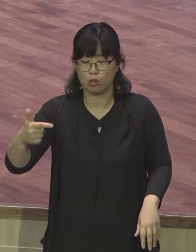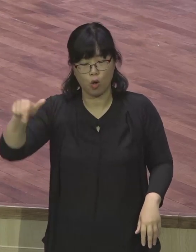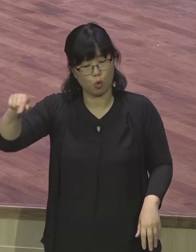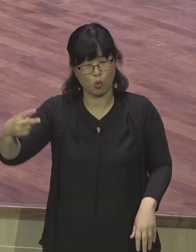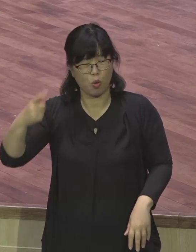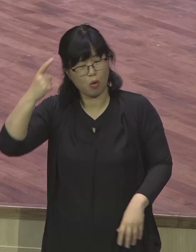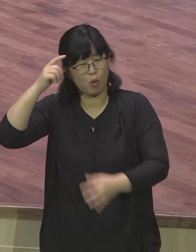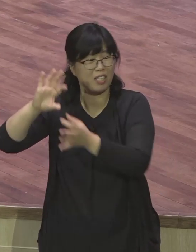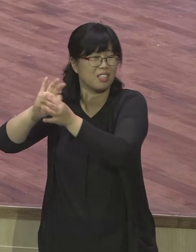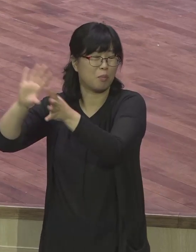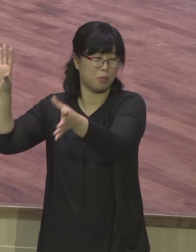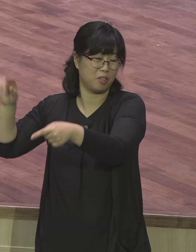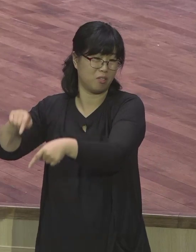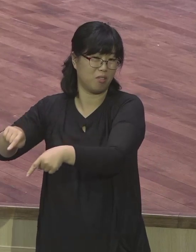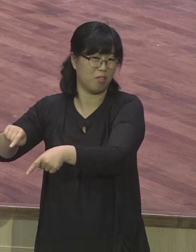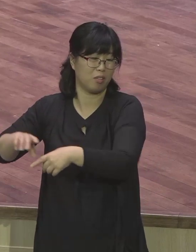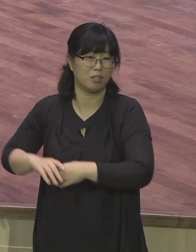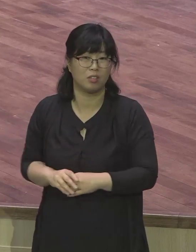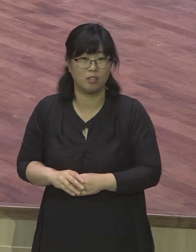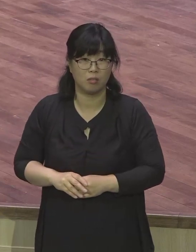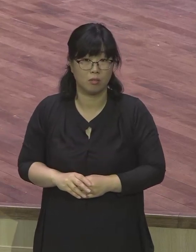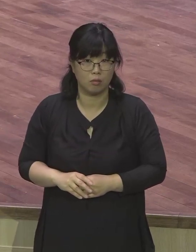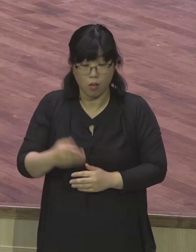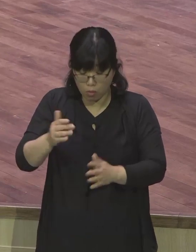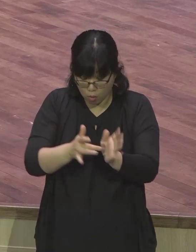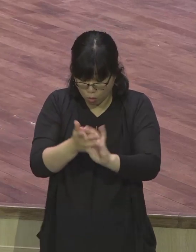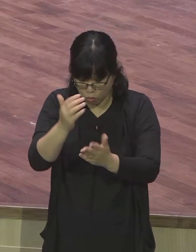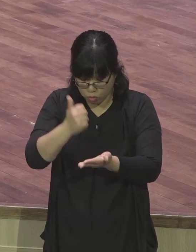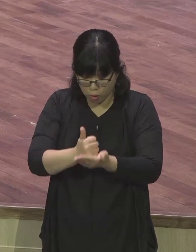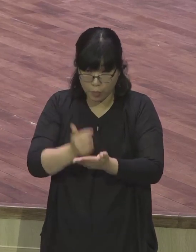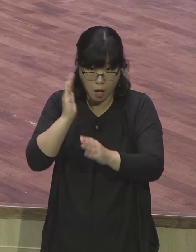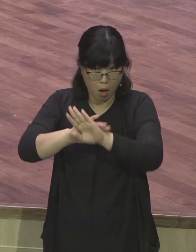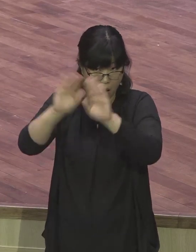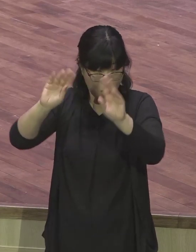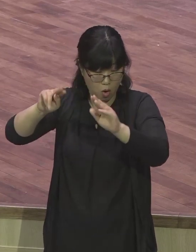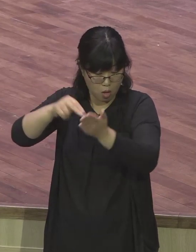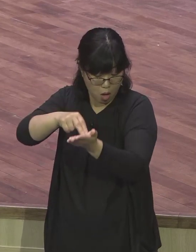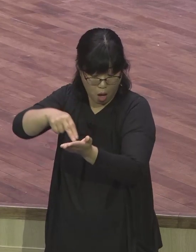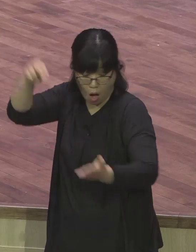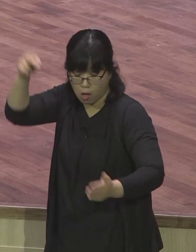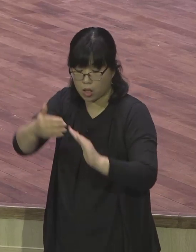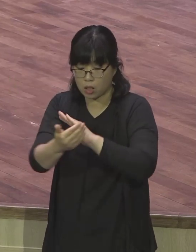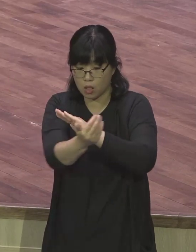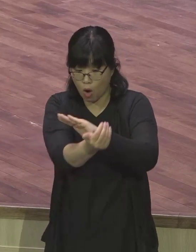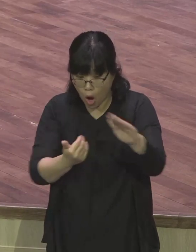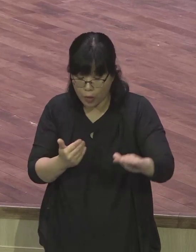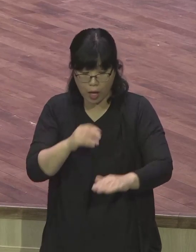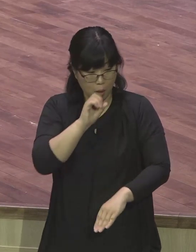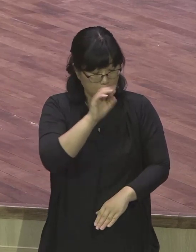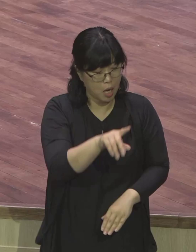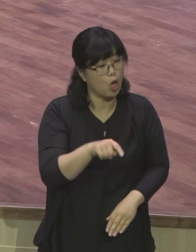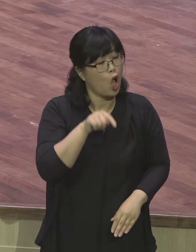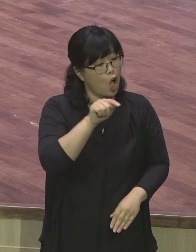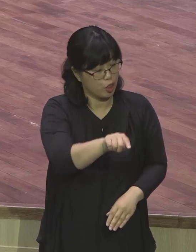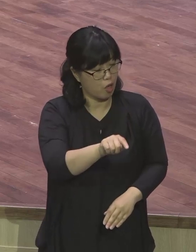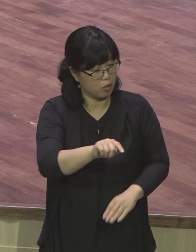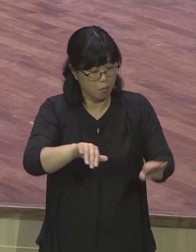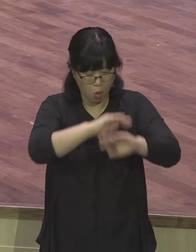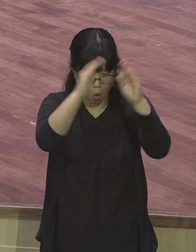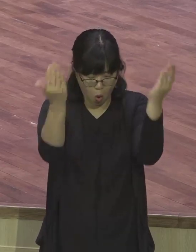복음을 전파하라 땅 끝까지 내 증인이 되라고 말씀하셨는데 여기에는 마음이 없었던 것입니다 그러니까 어느 정도